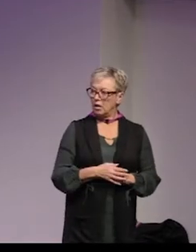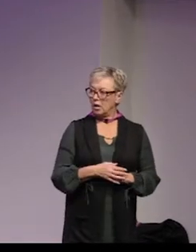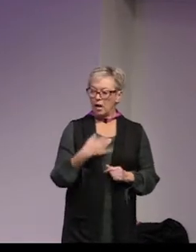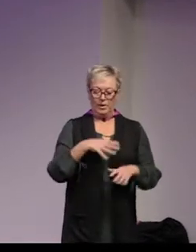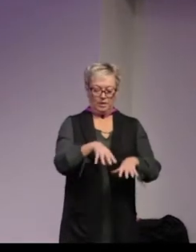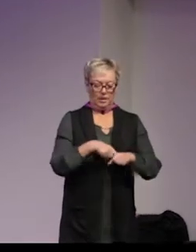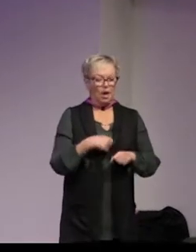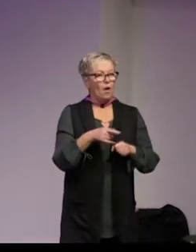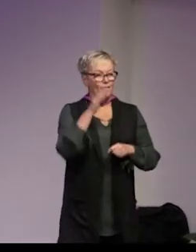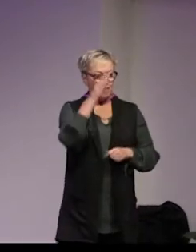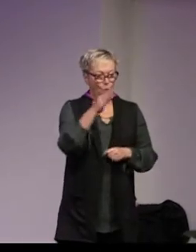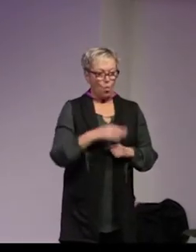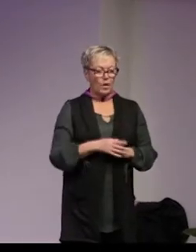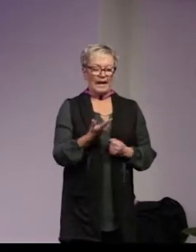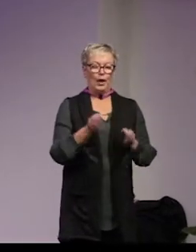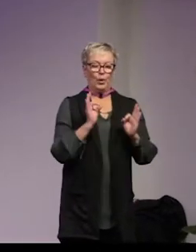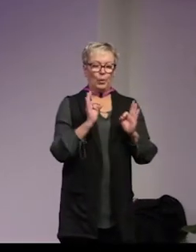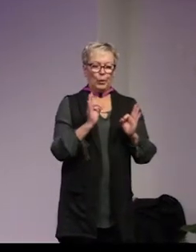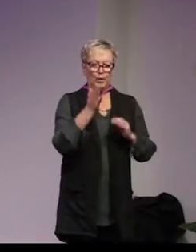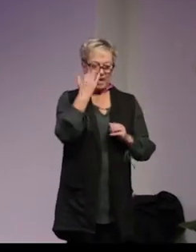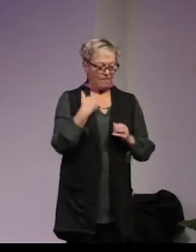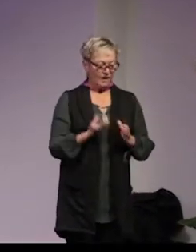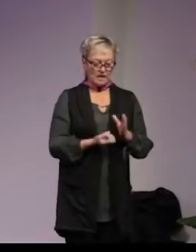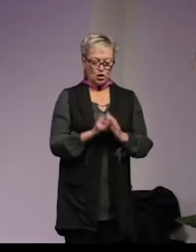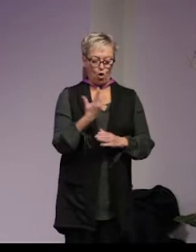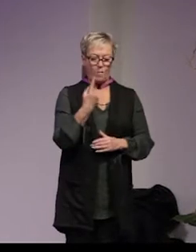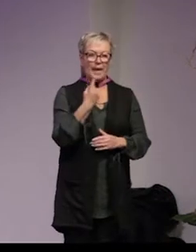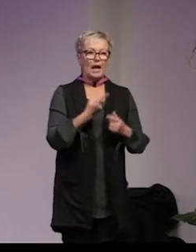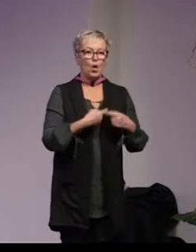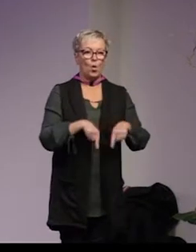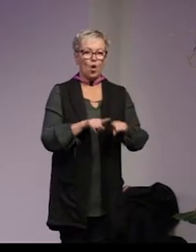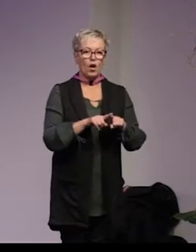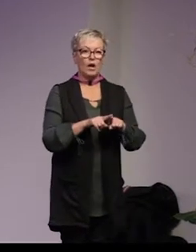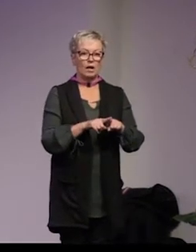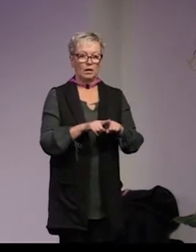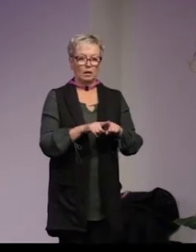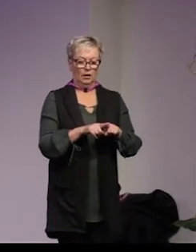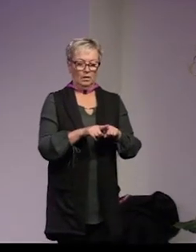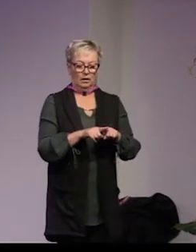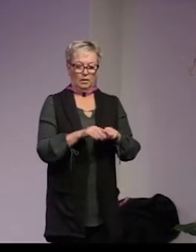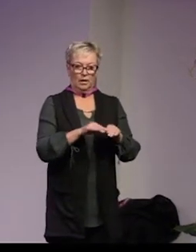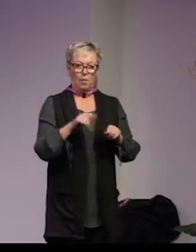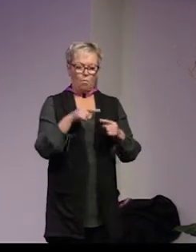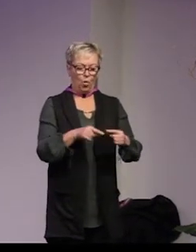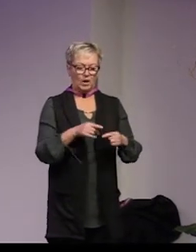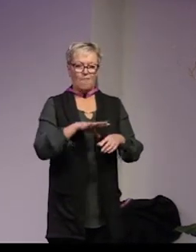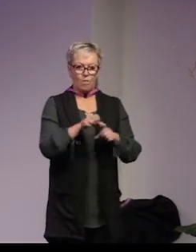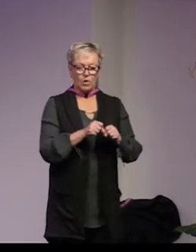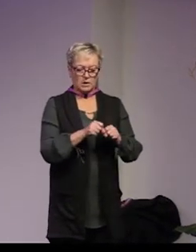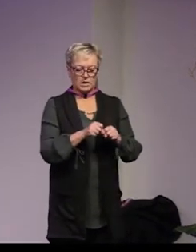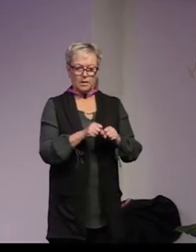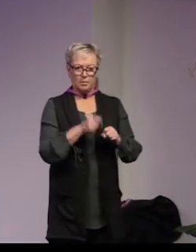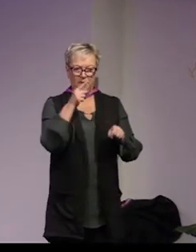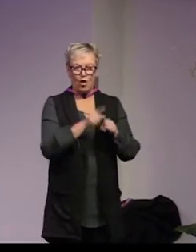på en fråga och det är hur kan vi skapa en lokal resiliens mot våldsbejakande islamistisk